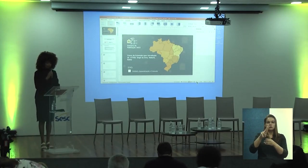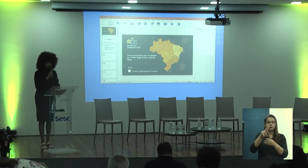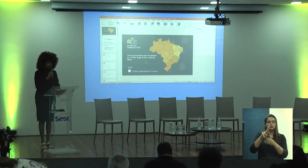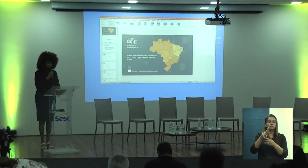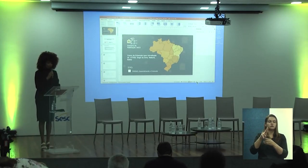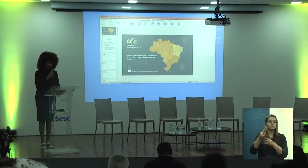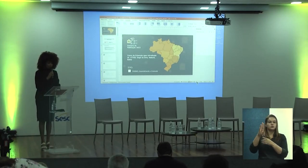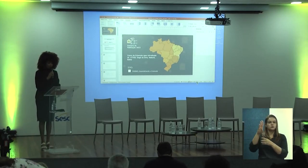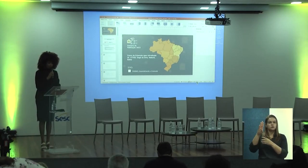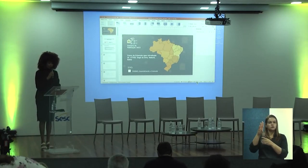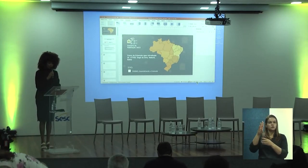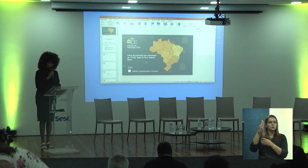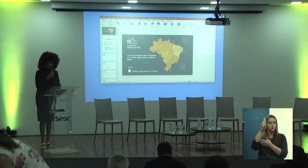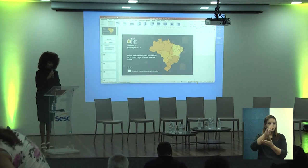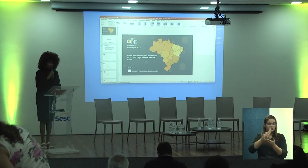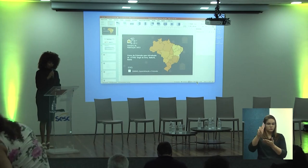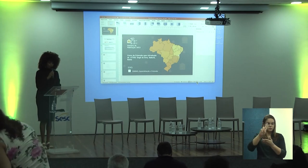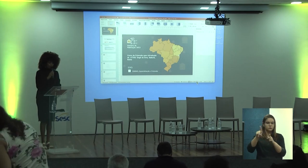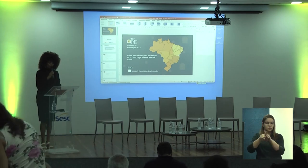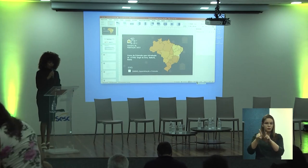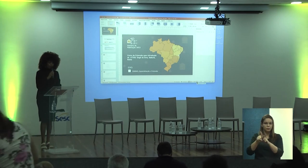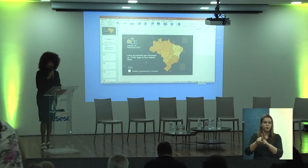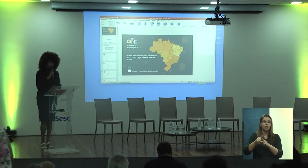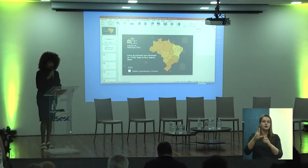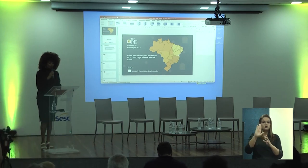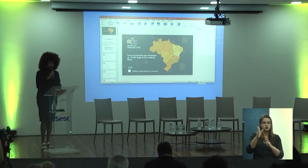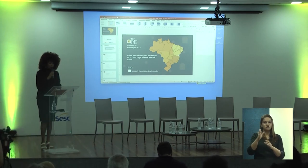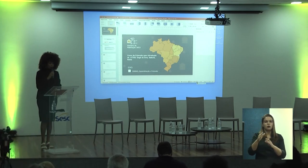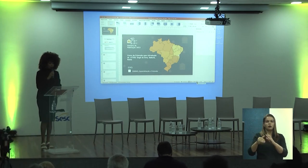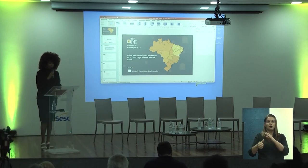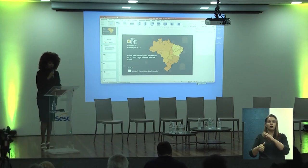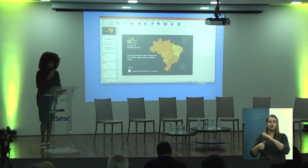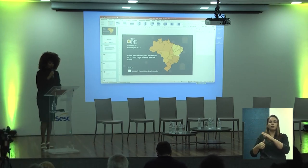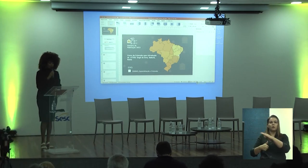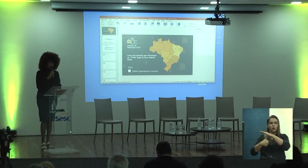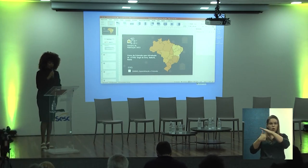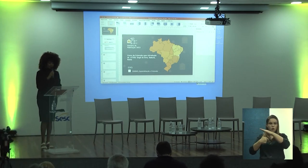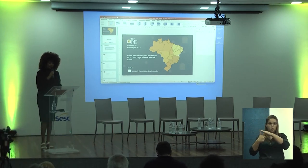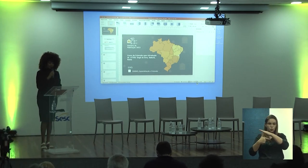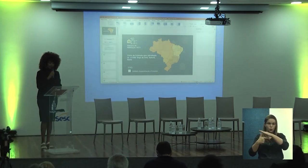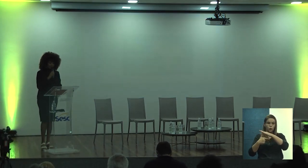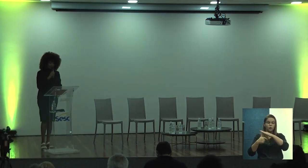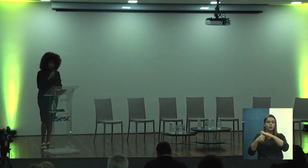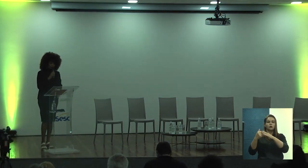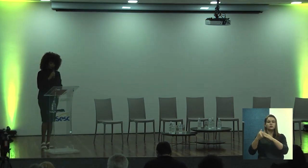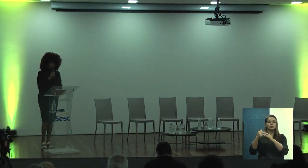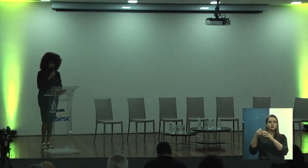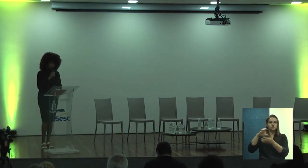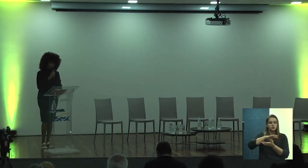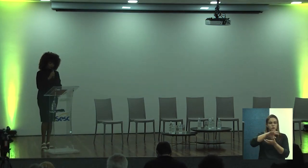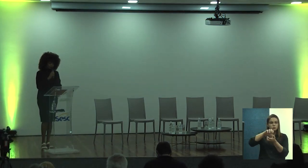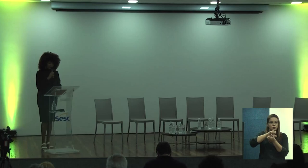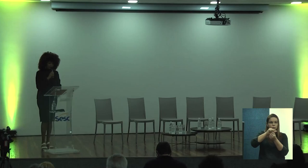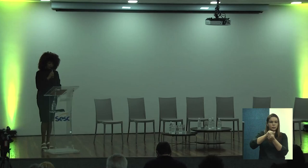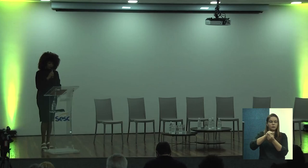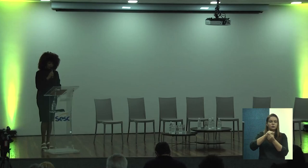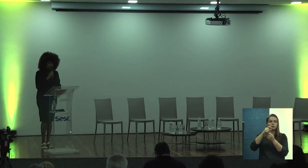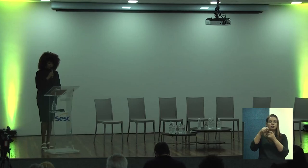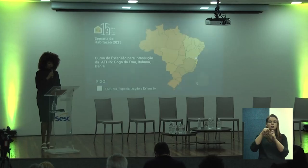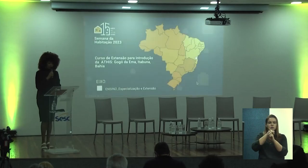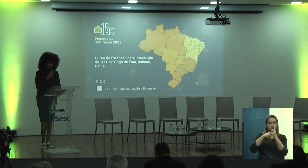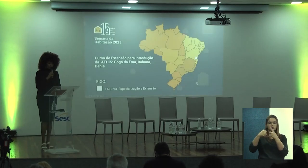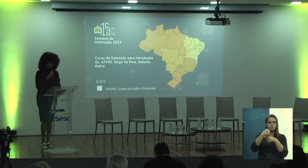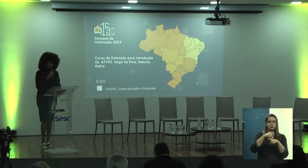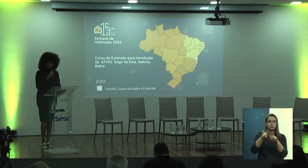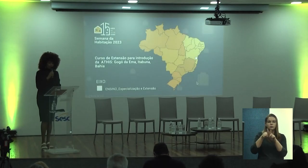Universidade Federal do Sul da Bahia, onde ocupou o cargo de pró-reitor de sustentabilidade e integração social. Desde